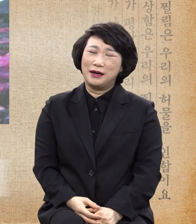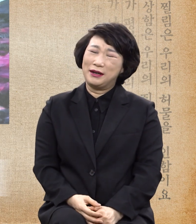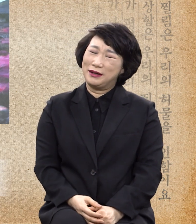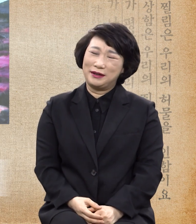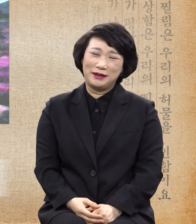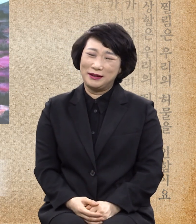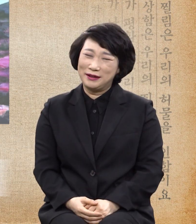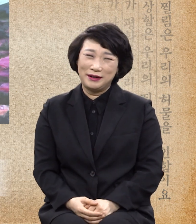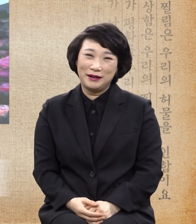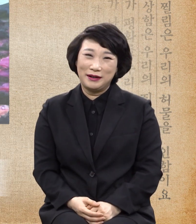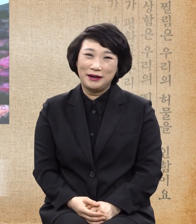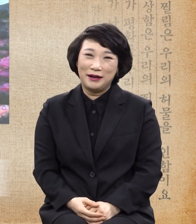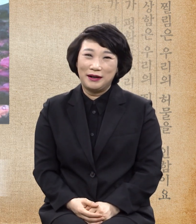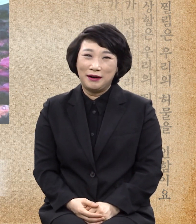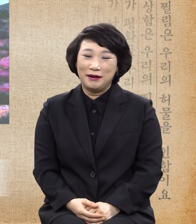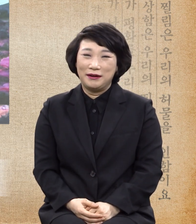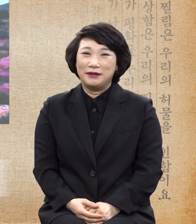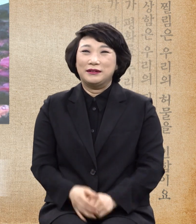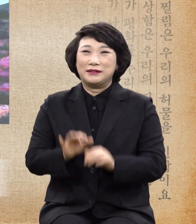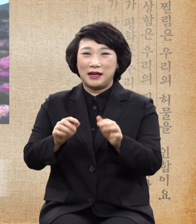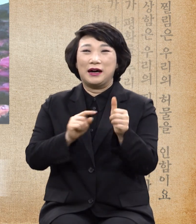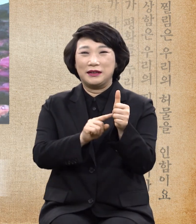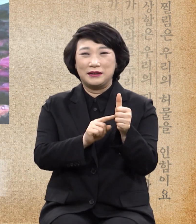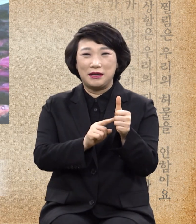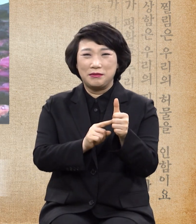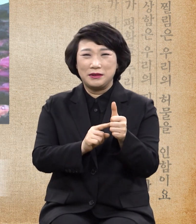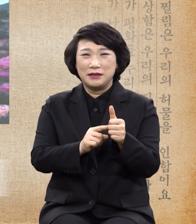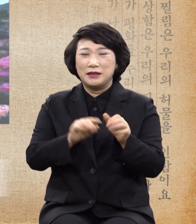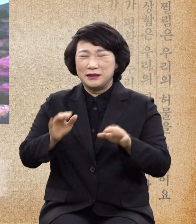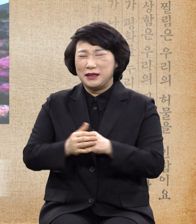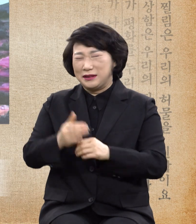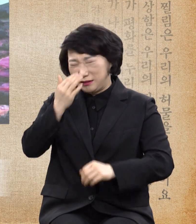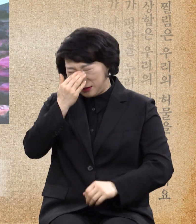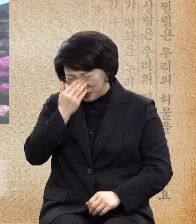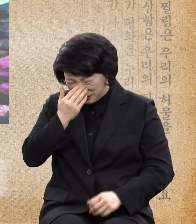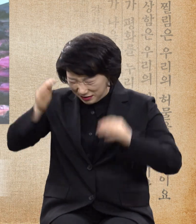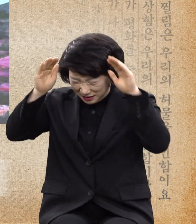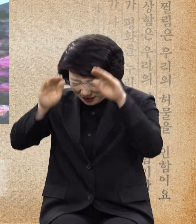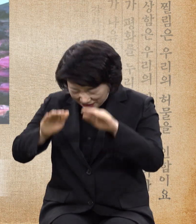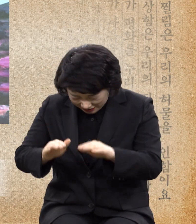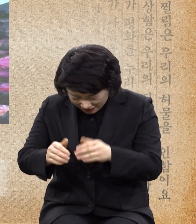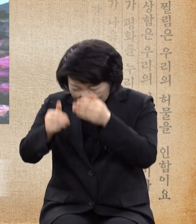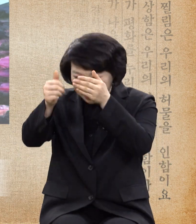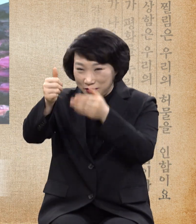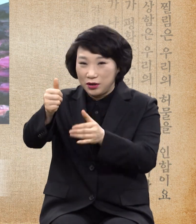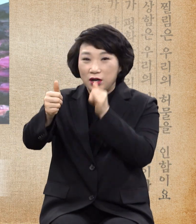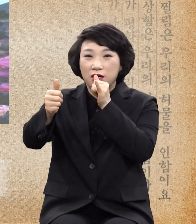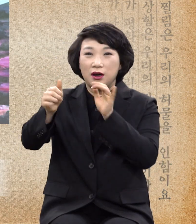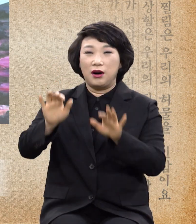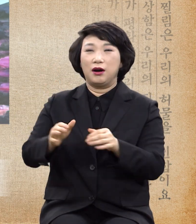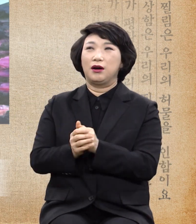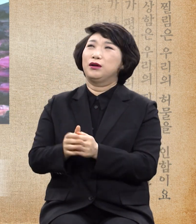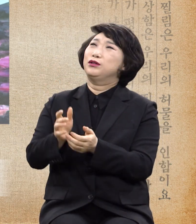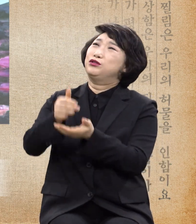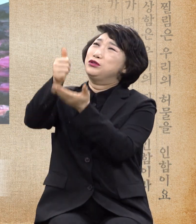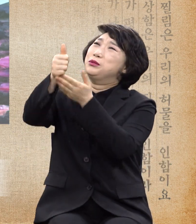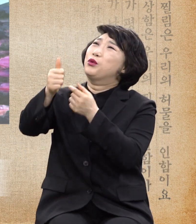아주 엄청나게 겸손하게 졸하며 말하기를 당신이 원하시면